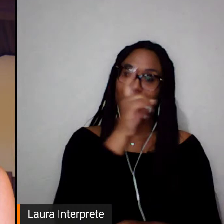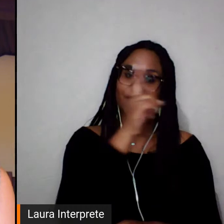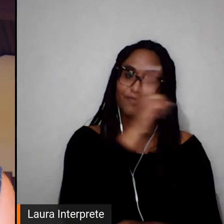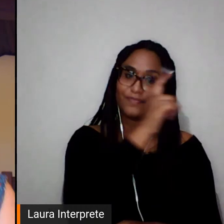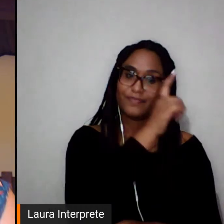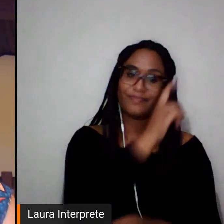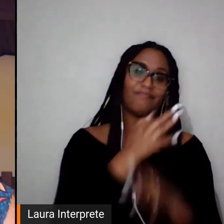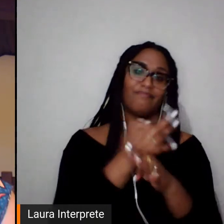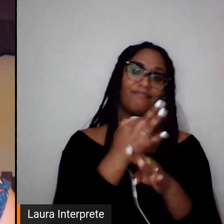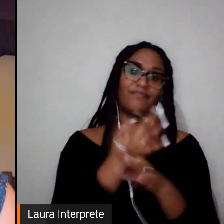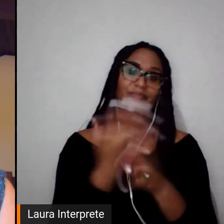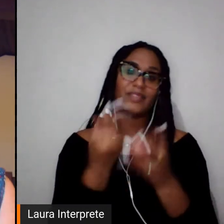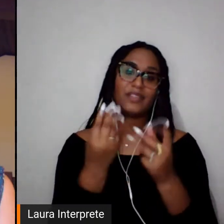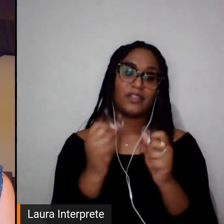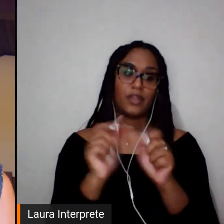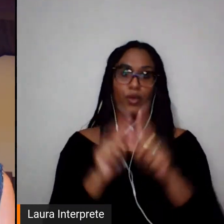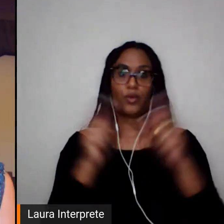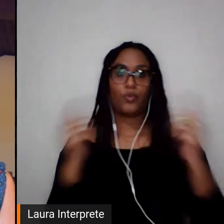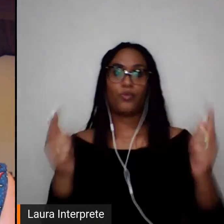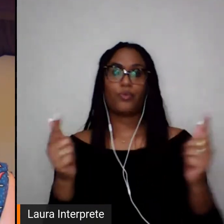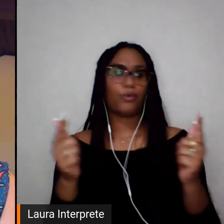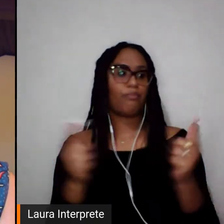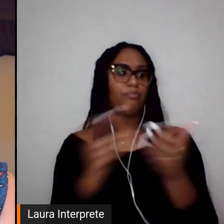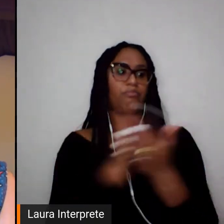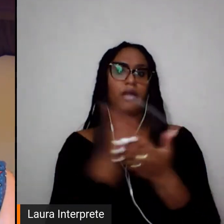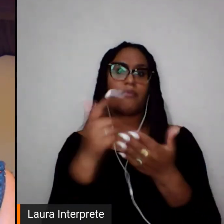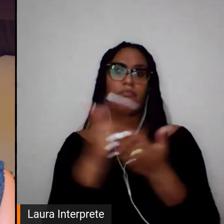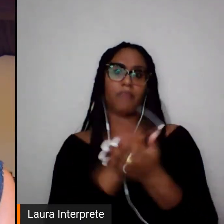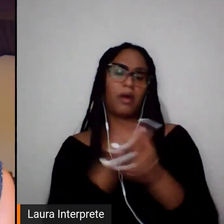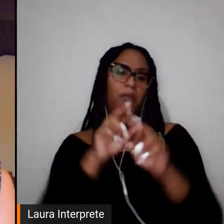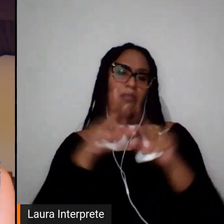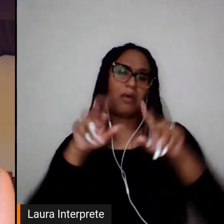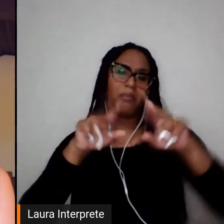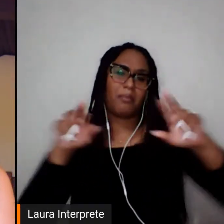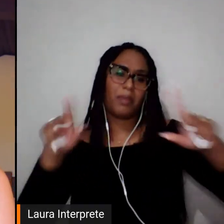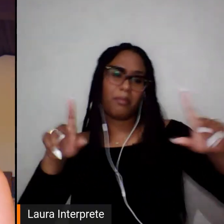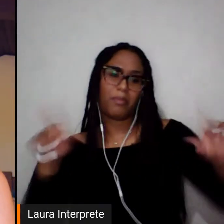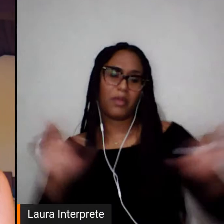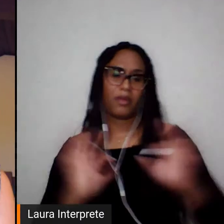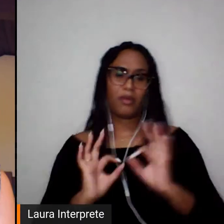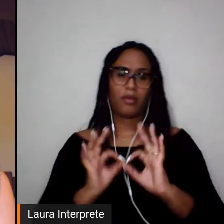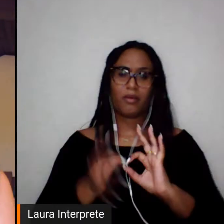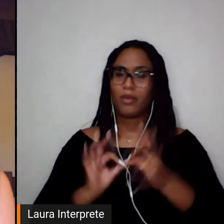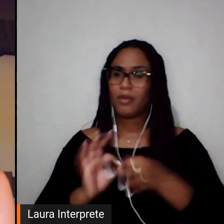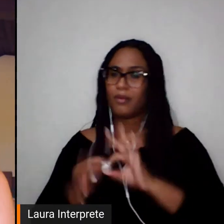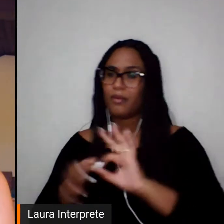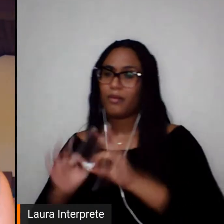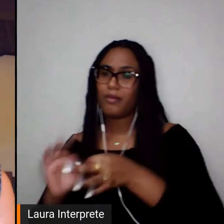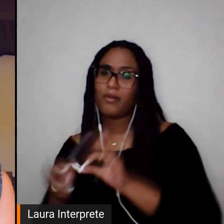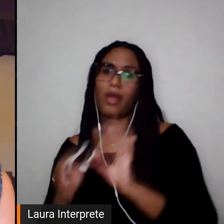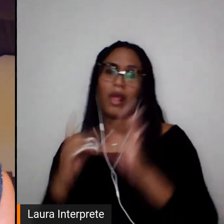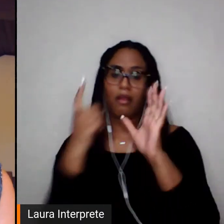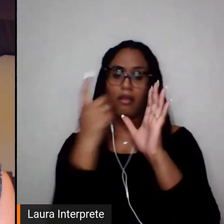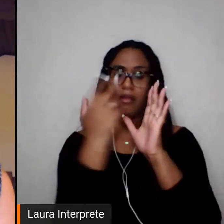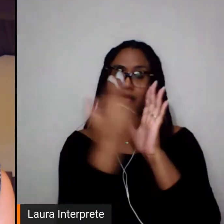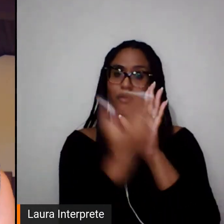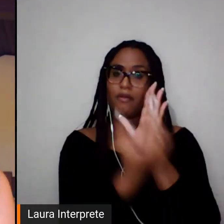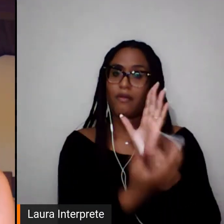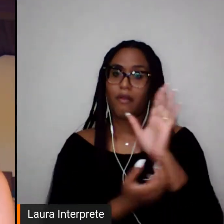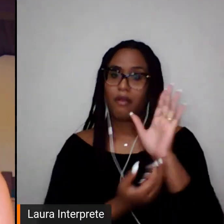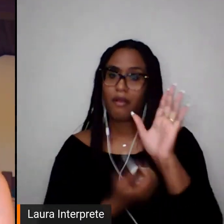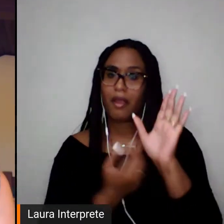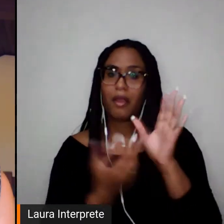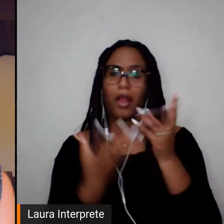de registros de jogos pan-americanos, de jogos olímpicos, com muitas fotos e pouquíssimo texto.